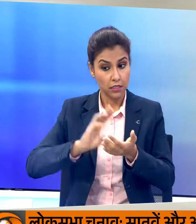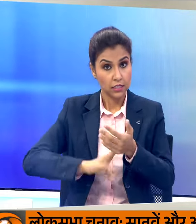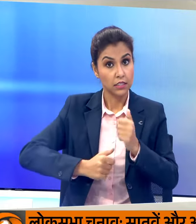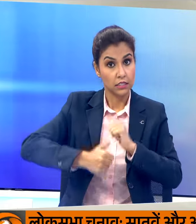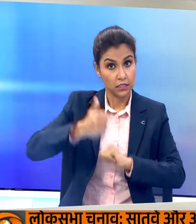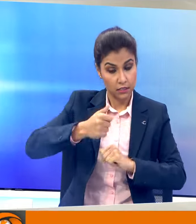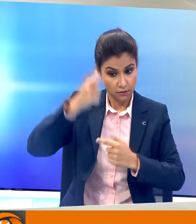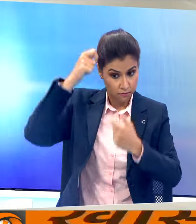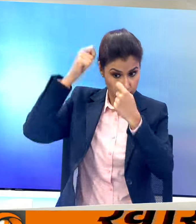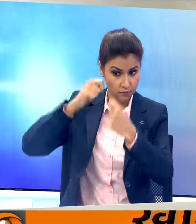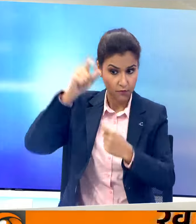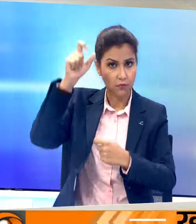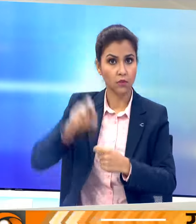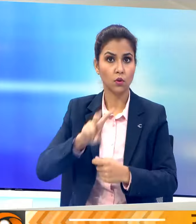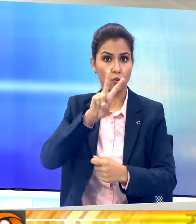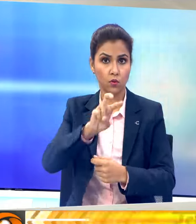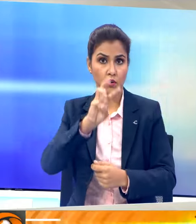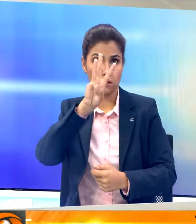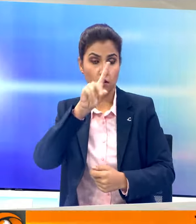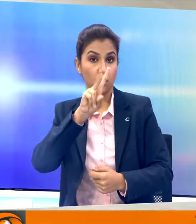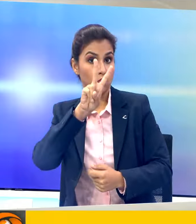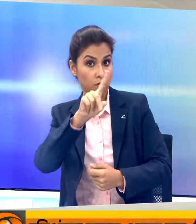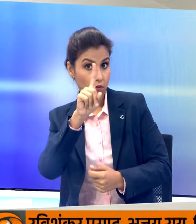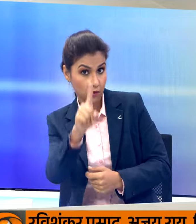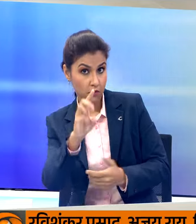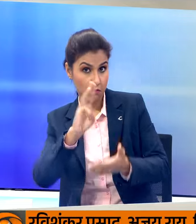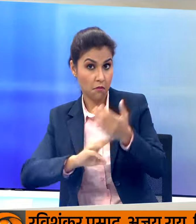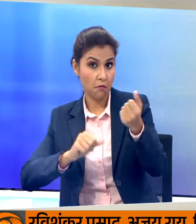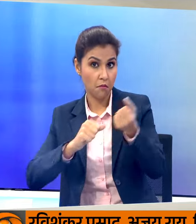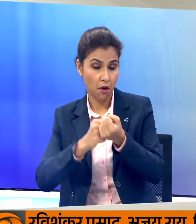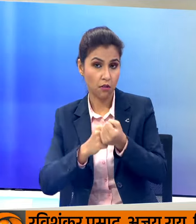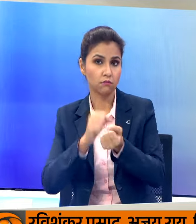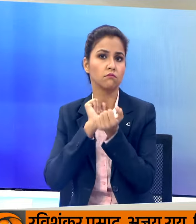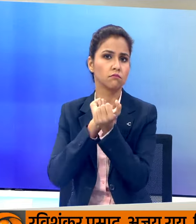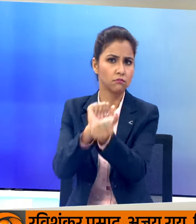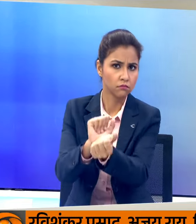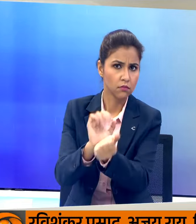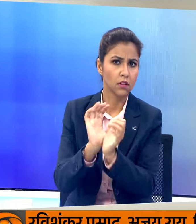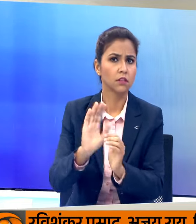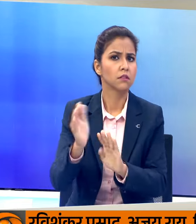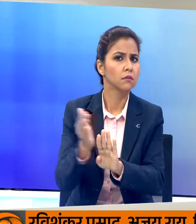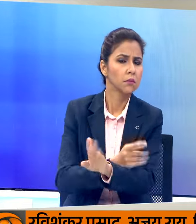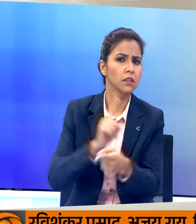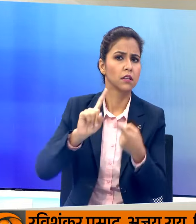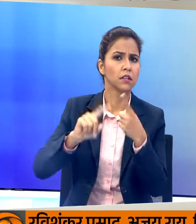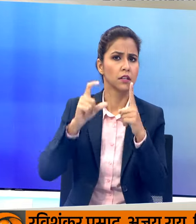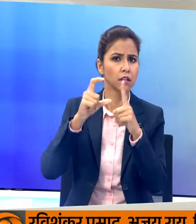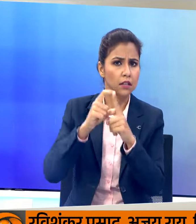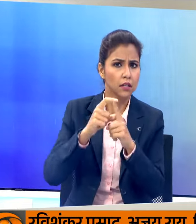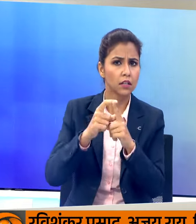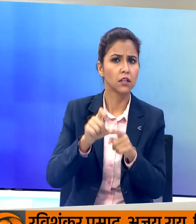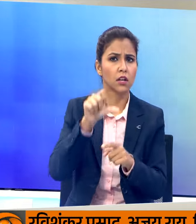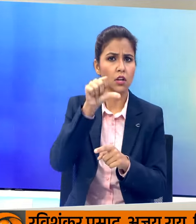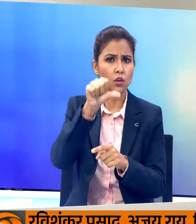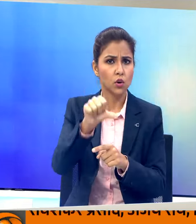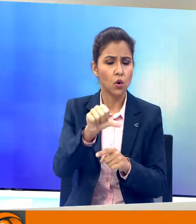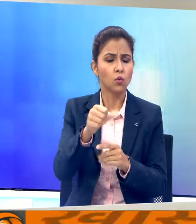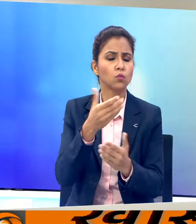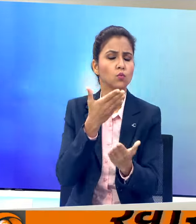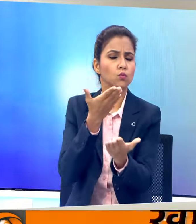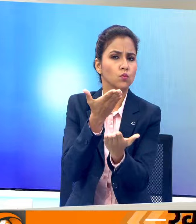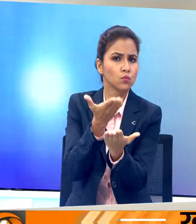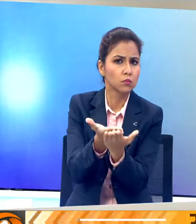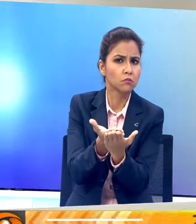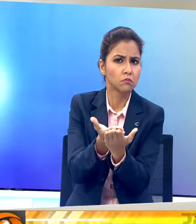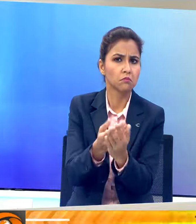केजरिवाल को 21 मार्च को गिरफतार किया था इससे पहले ईडी ने के द्वारा नौ समन जारी करने के